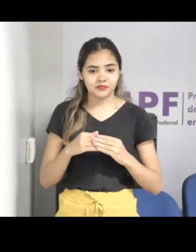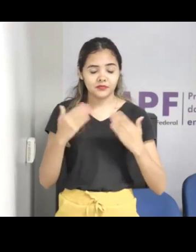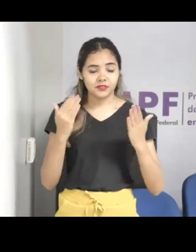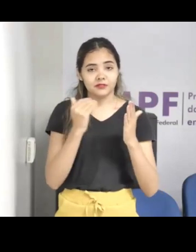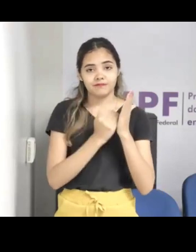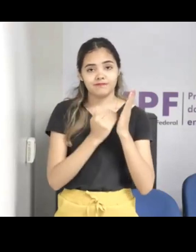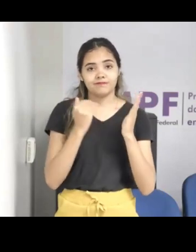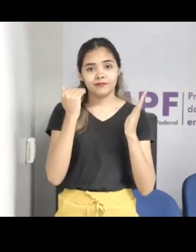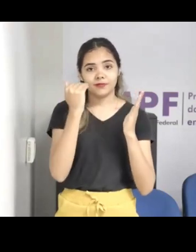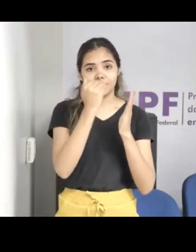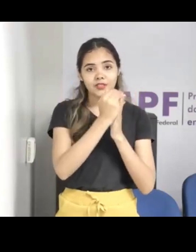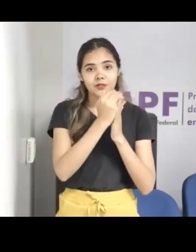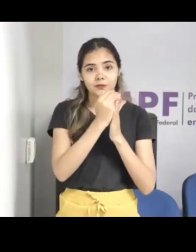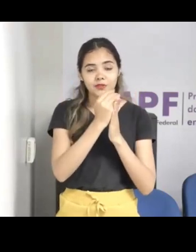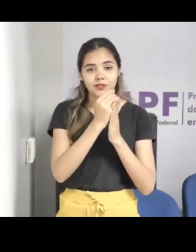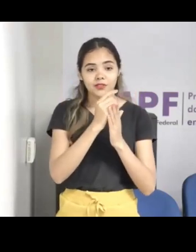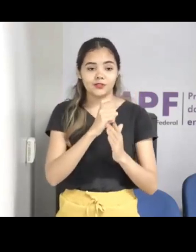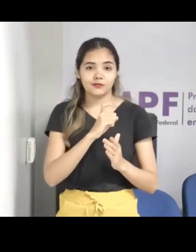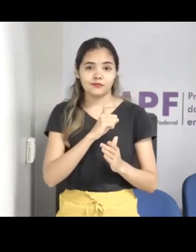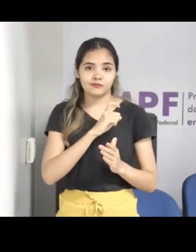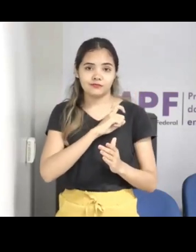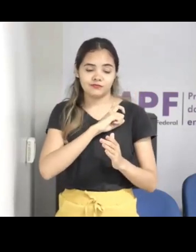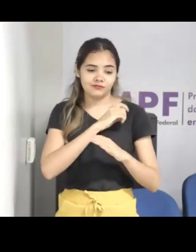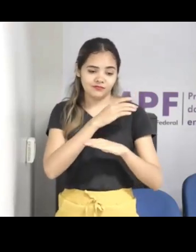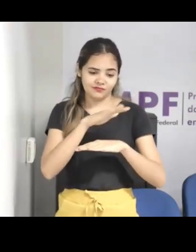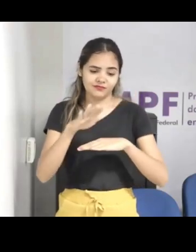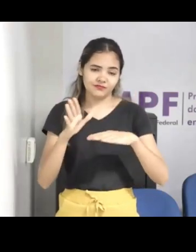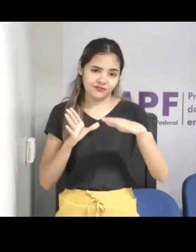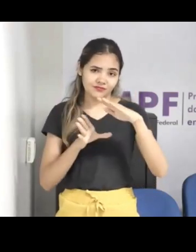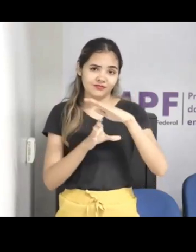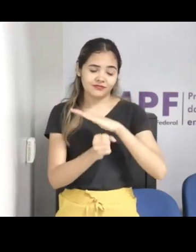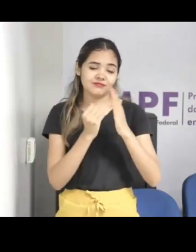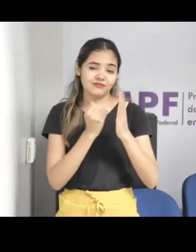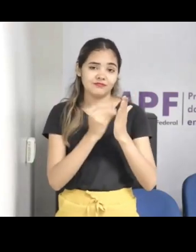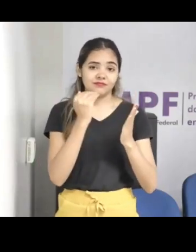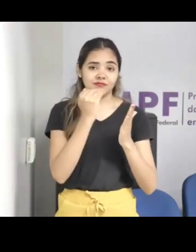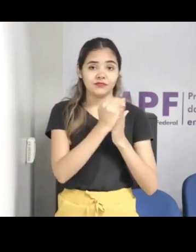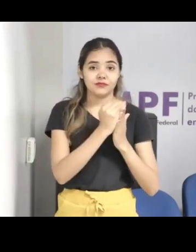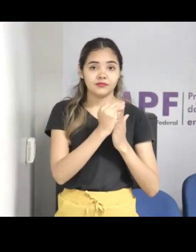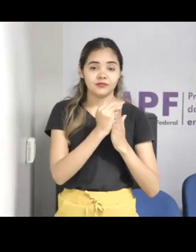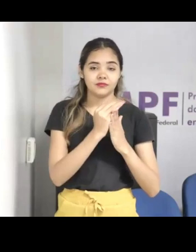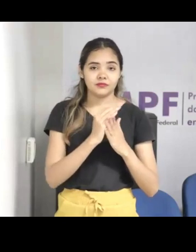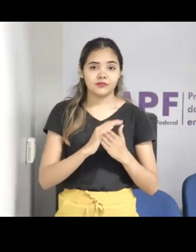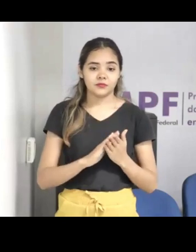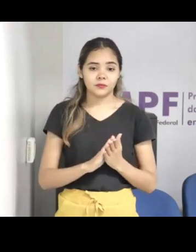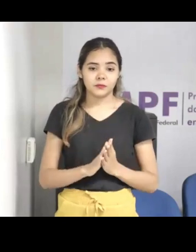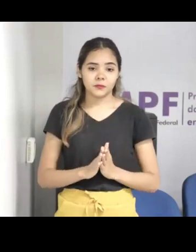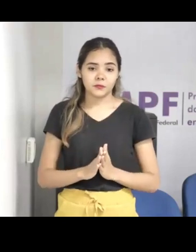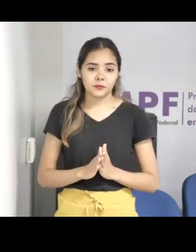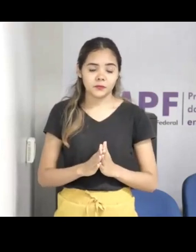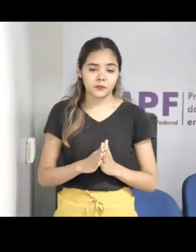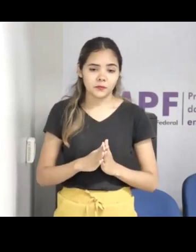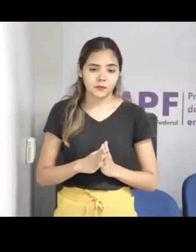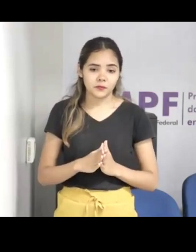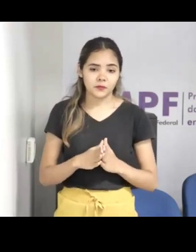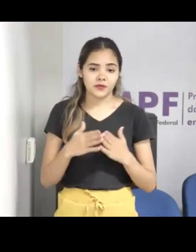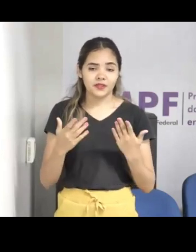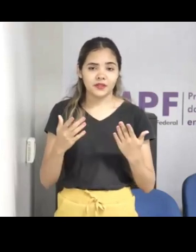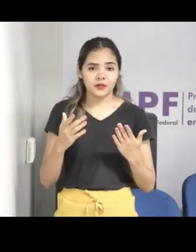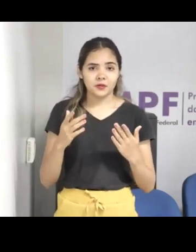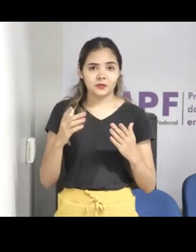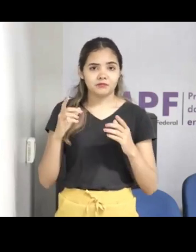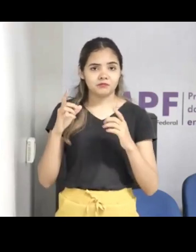lucrativo para os criminosos eles conseguirem essas imagens e esses vídeos de crianças em situação